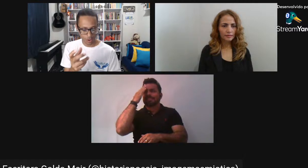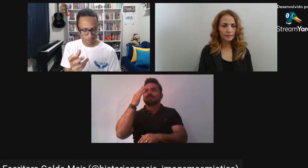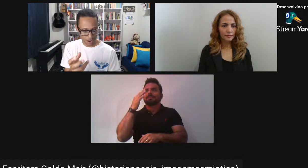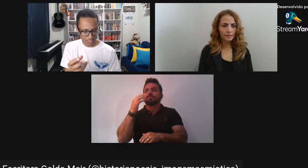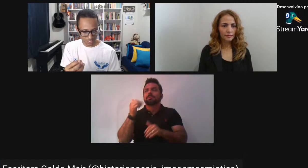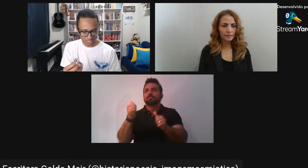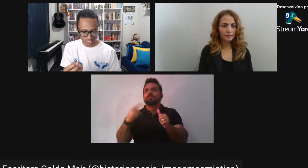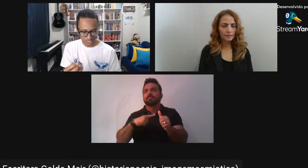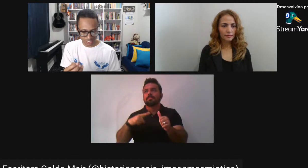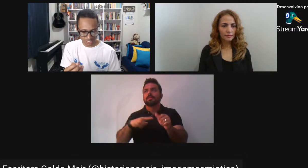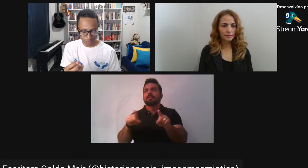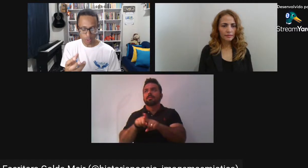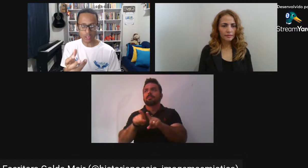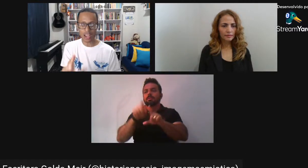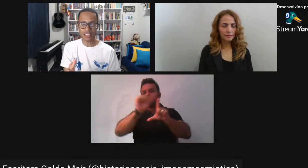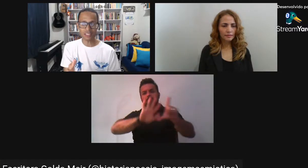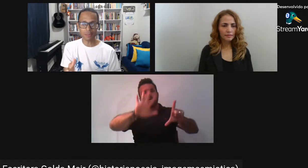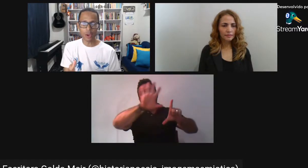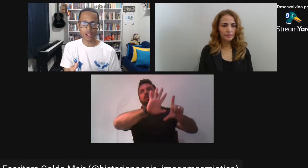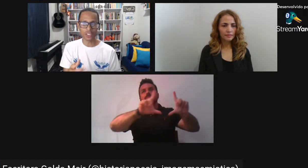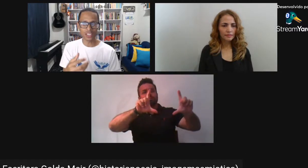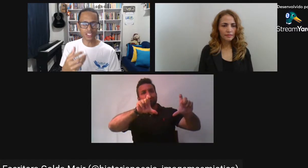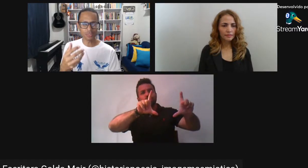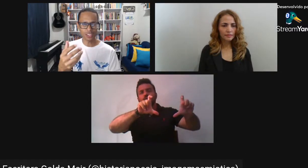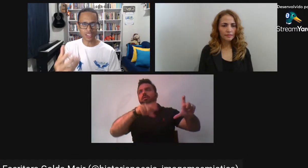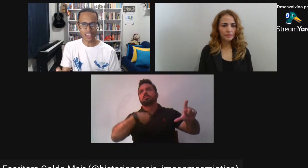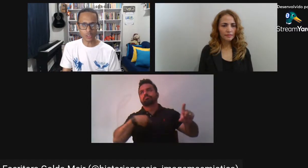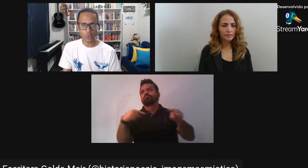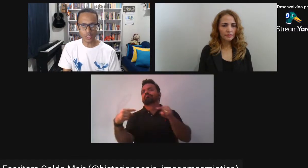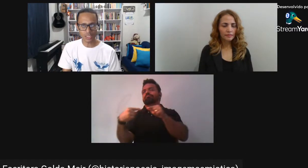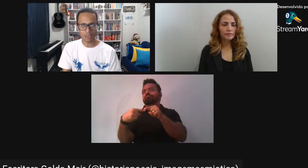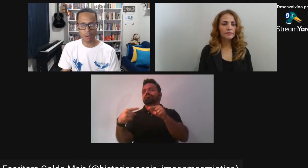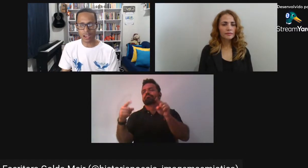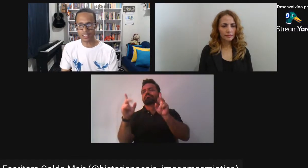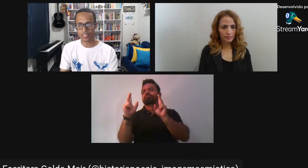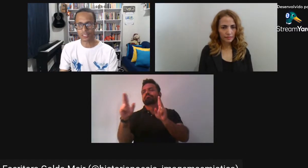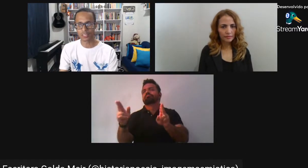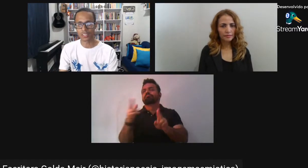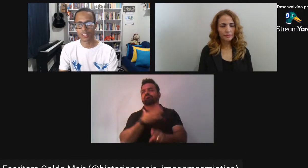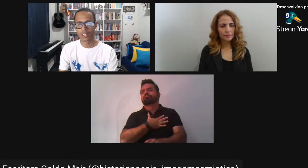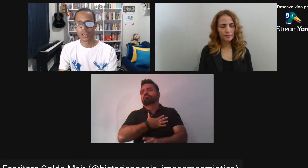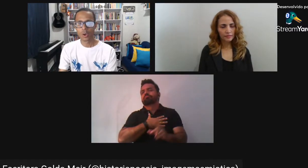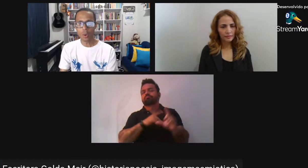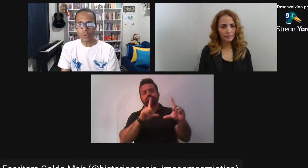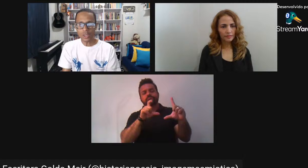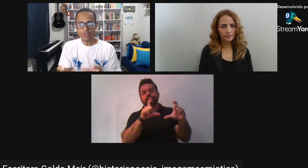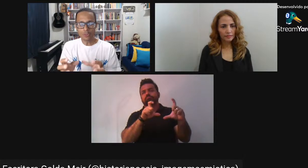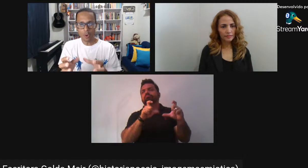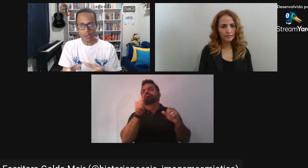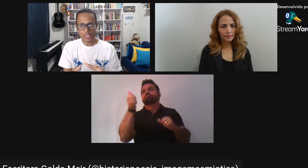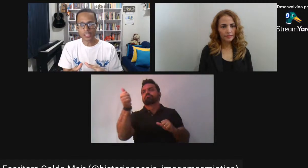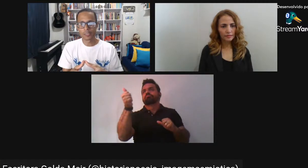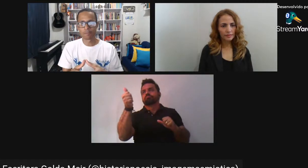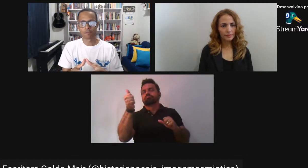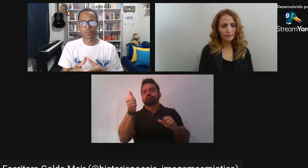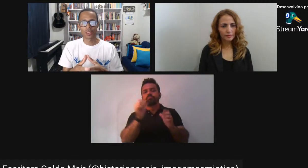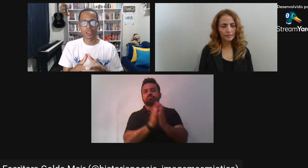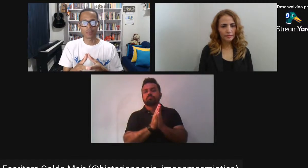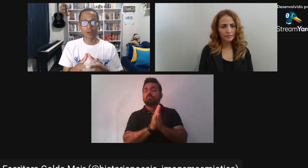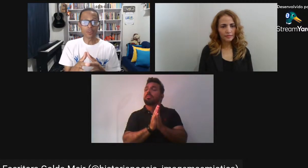Uma parte De buscar na semiótica De fazer a leitura Das imagens Como que foi